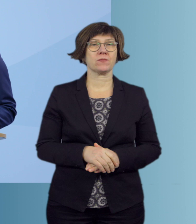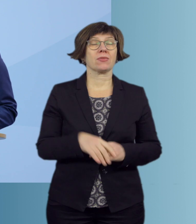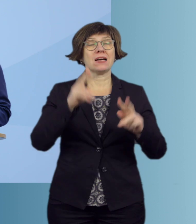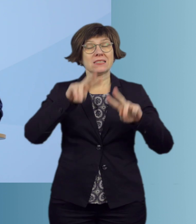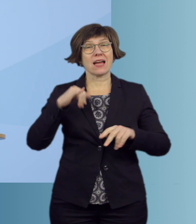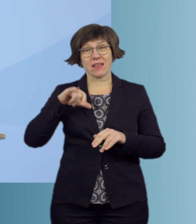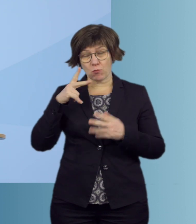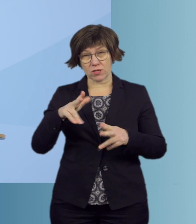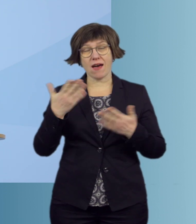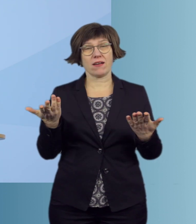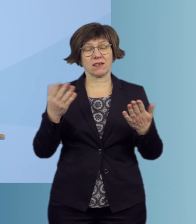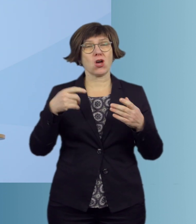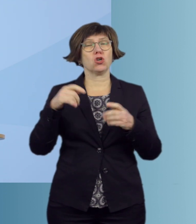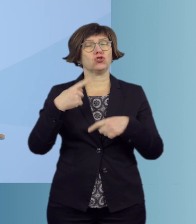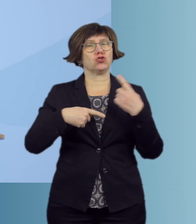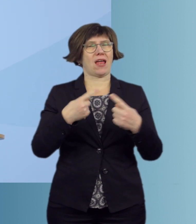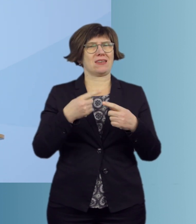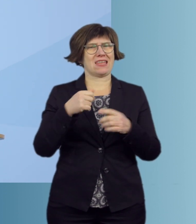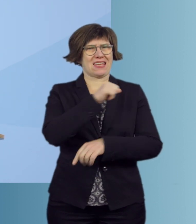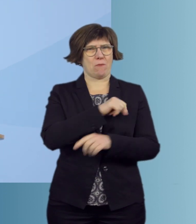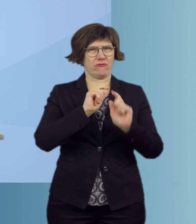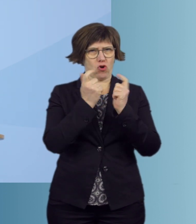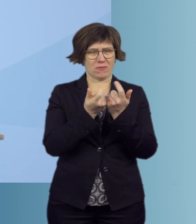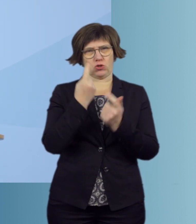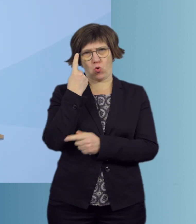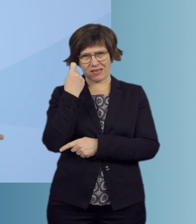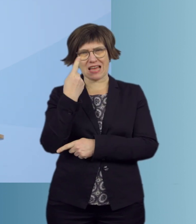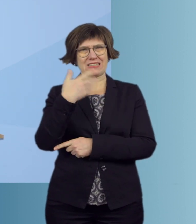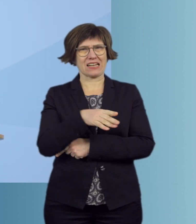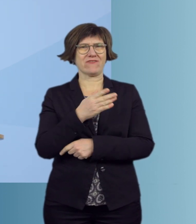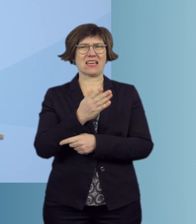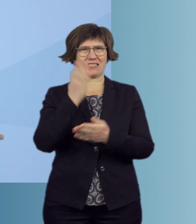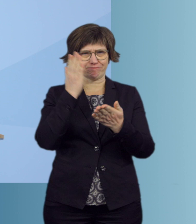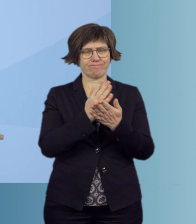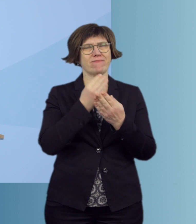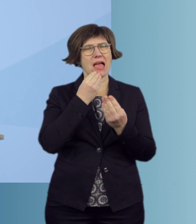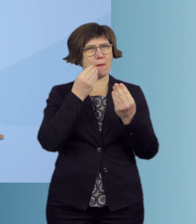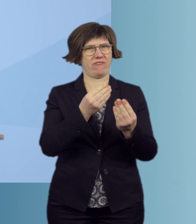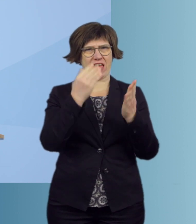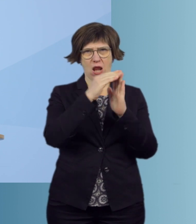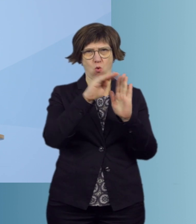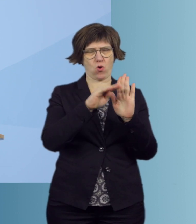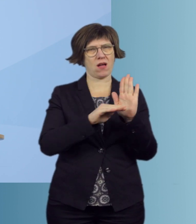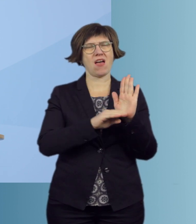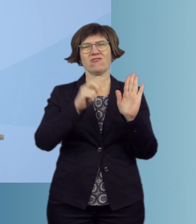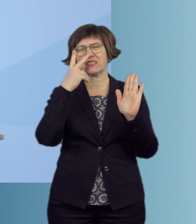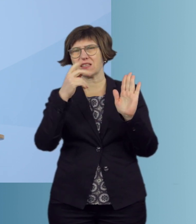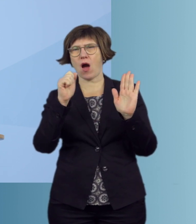Sehr geehrte Damen und Herren, nachdem die Ständige Impfkommission gestern ihre endgültige Empfehlung zur Priorisierung bei der Impfung